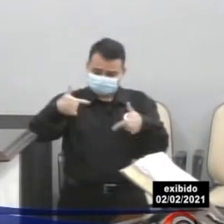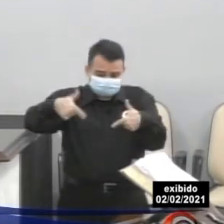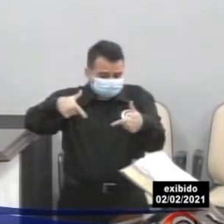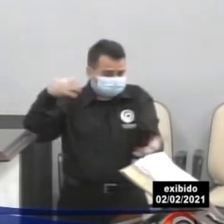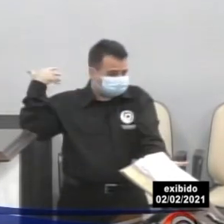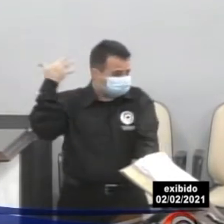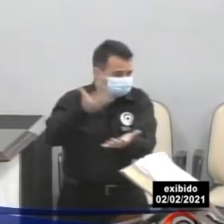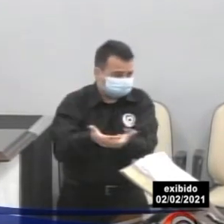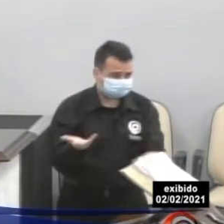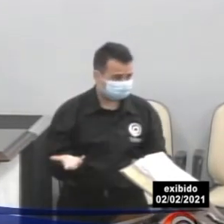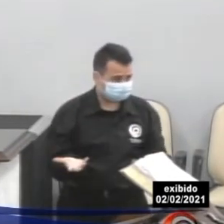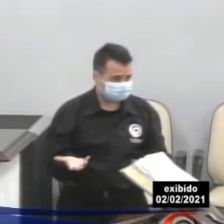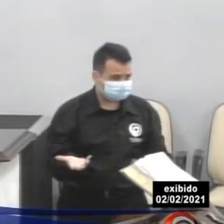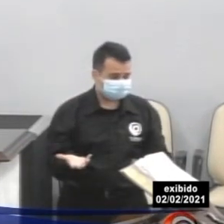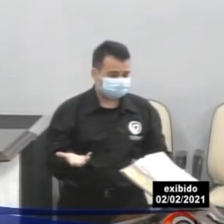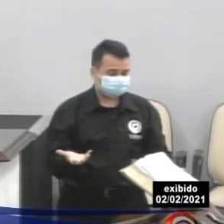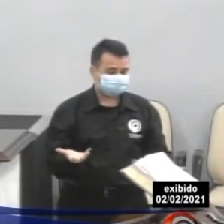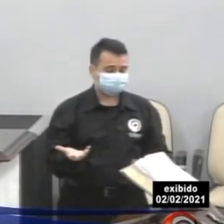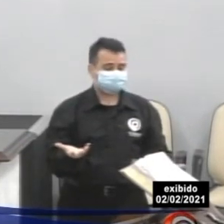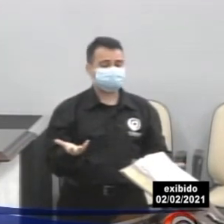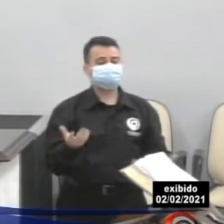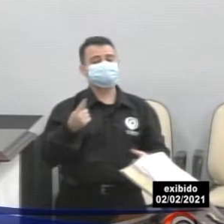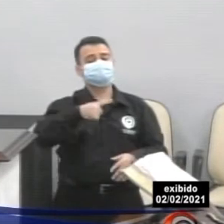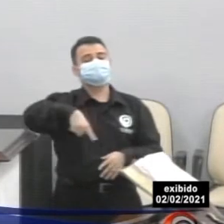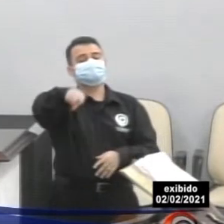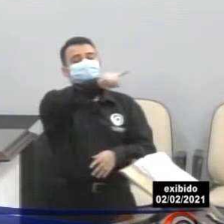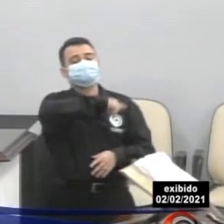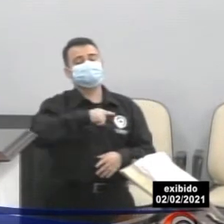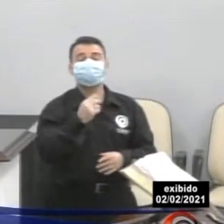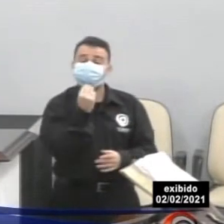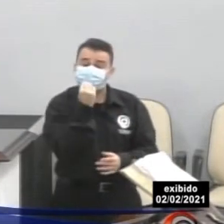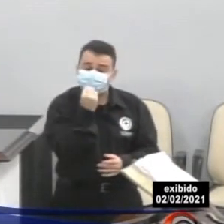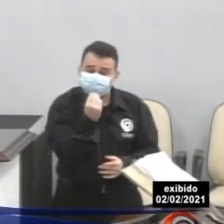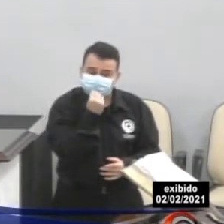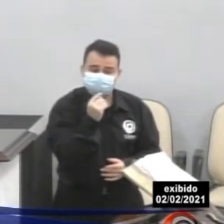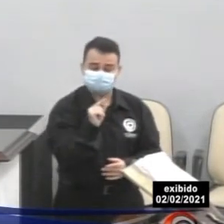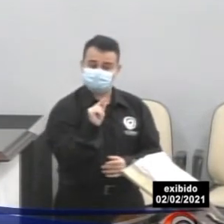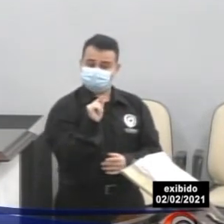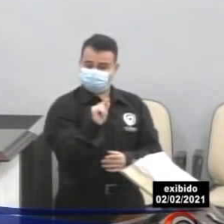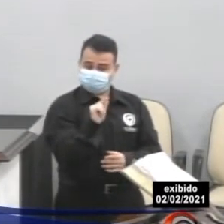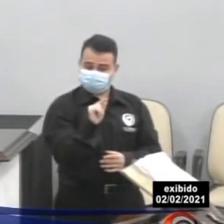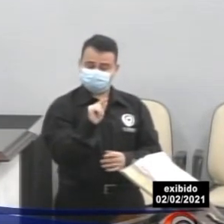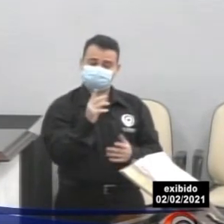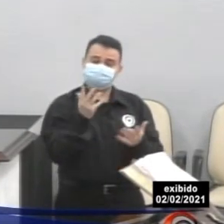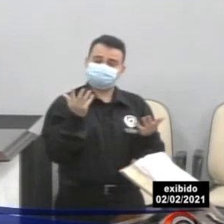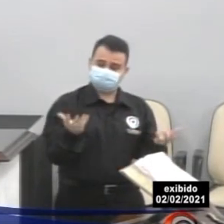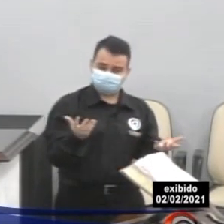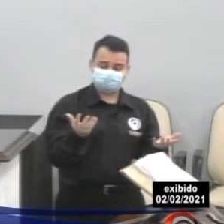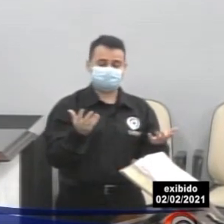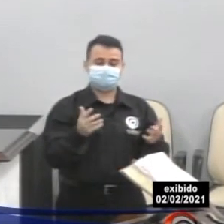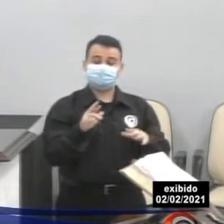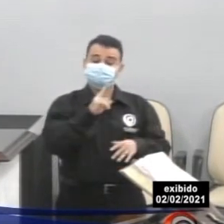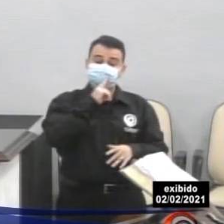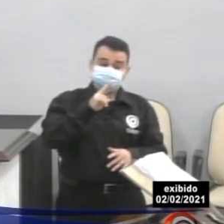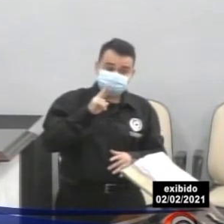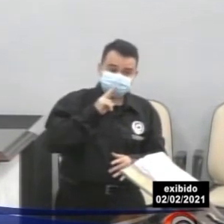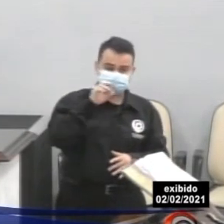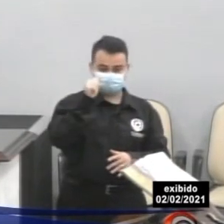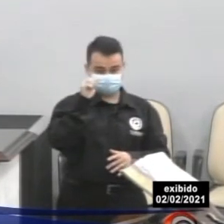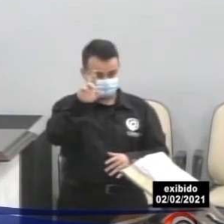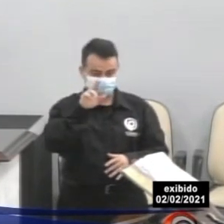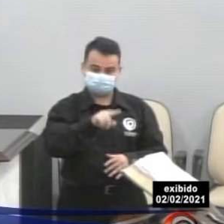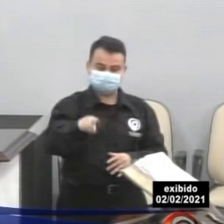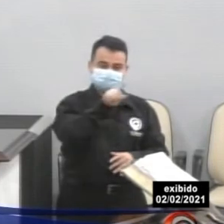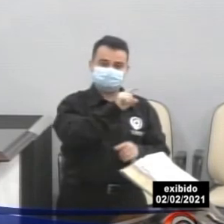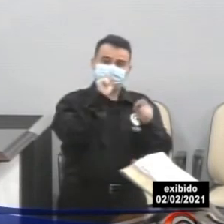forma? Então, a gente gostaria que nós tivéssemos a oportunidade de sensibilizar os